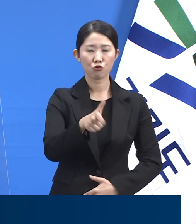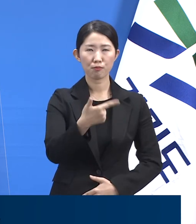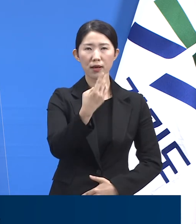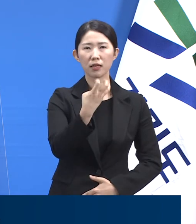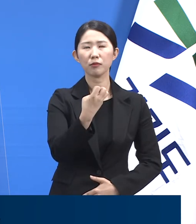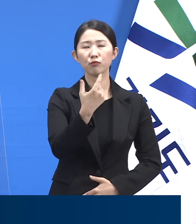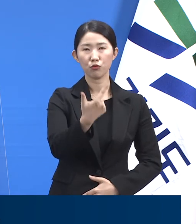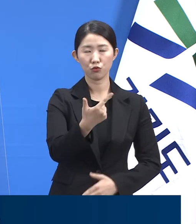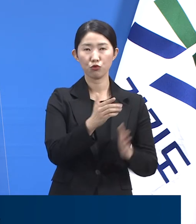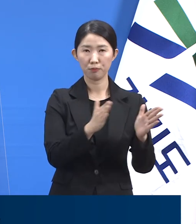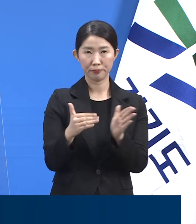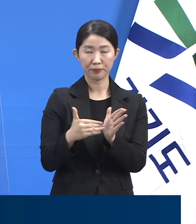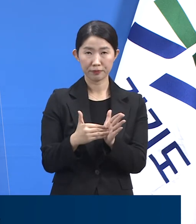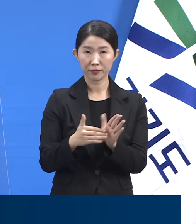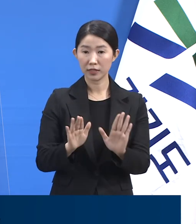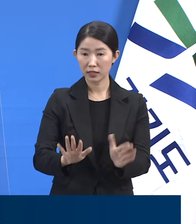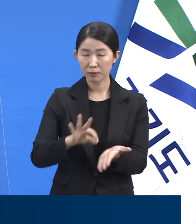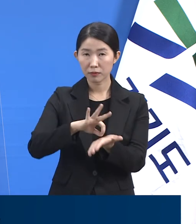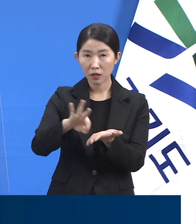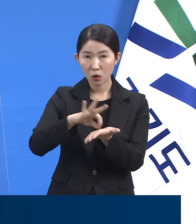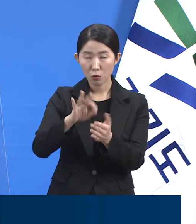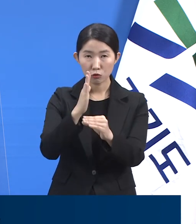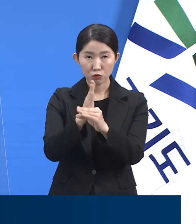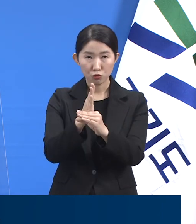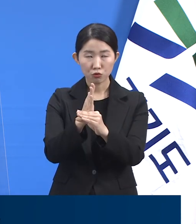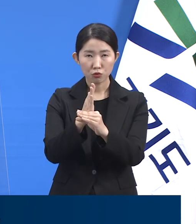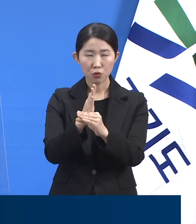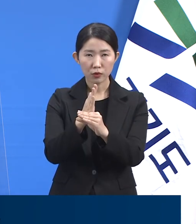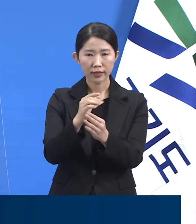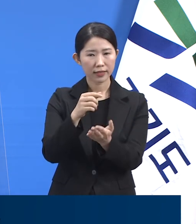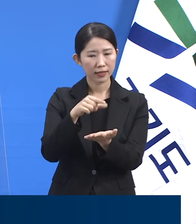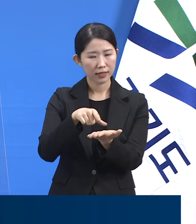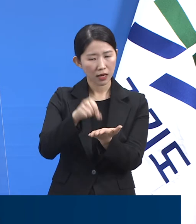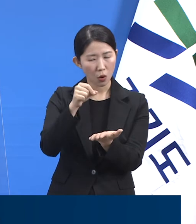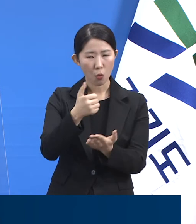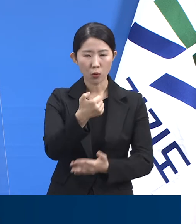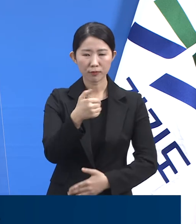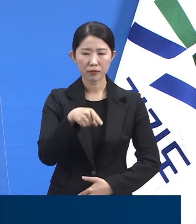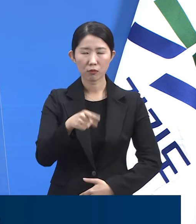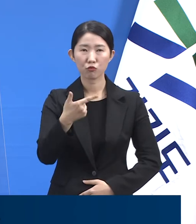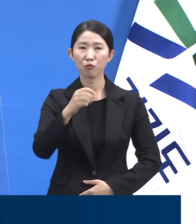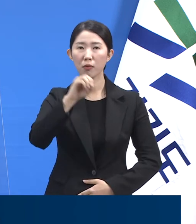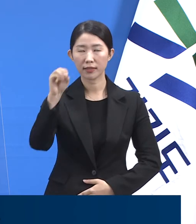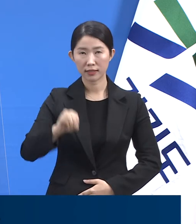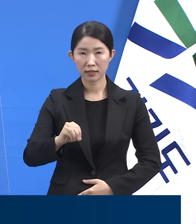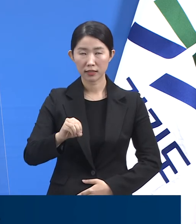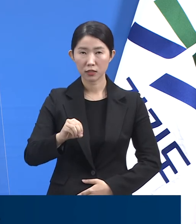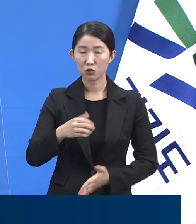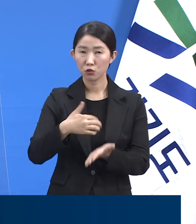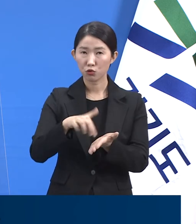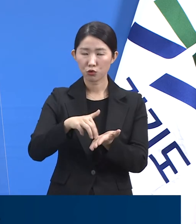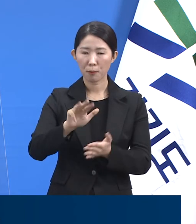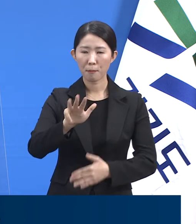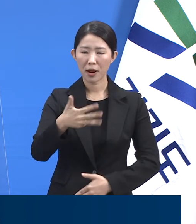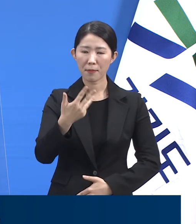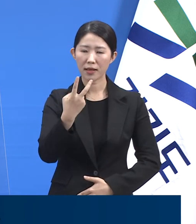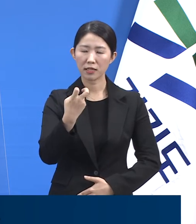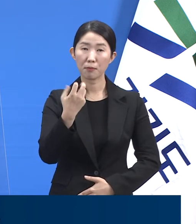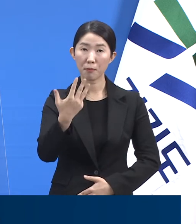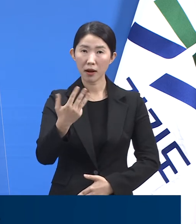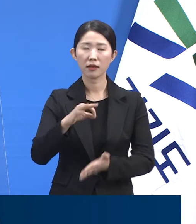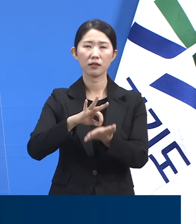현재 병상 가동률은 50.6%로 828개 병상을 사용하고